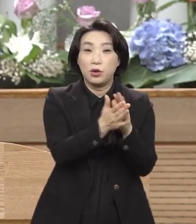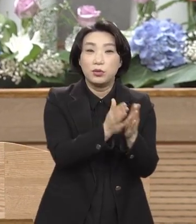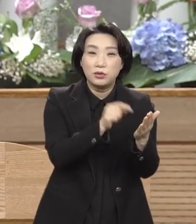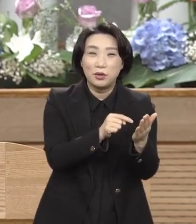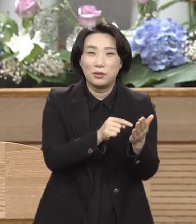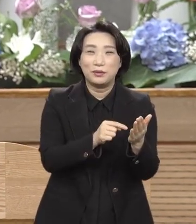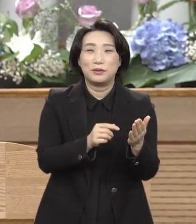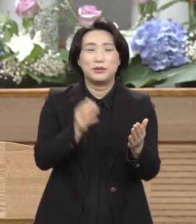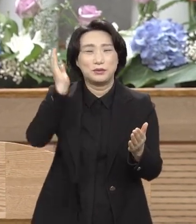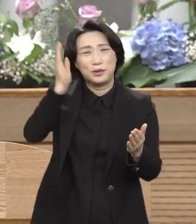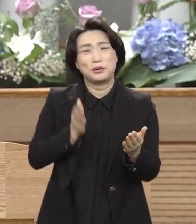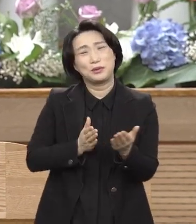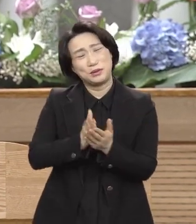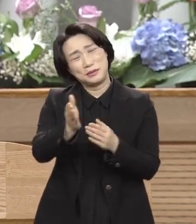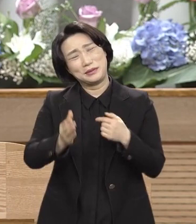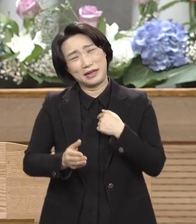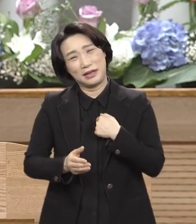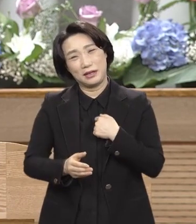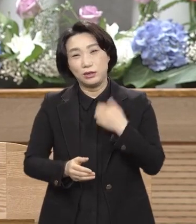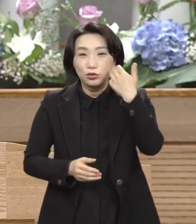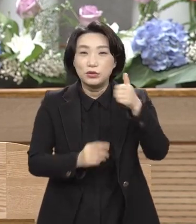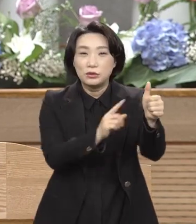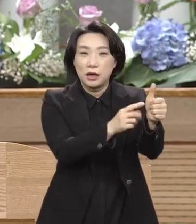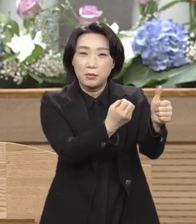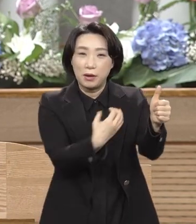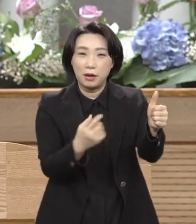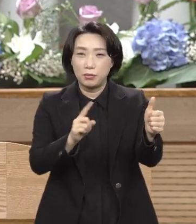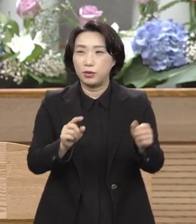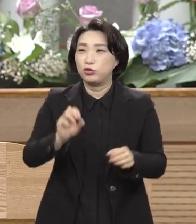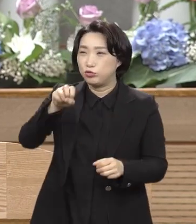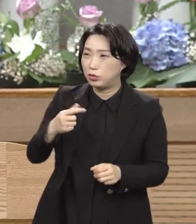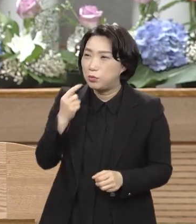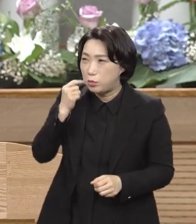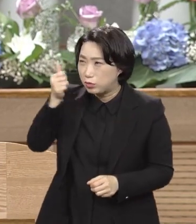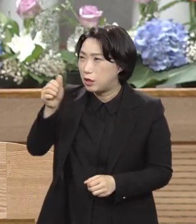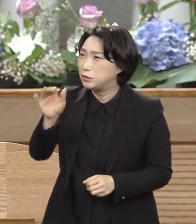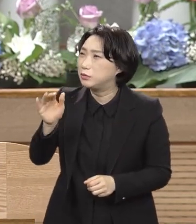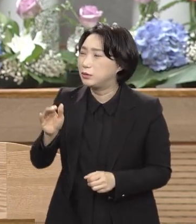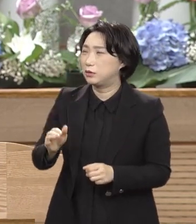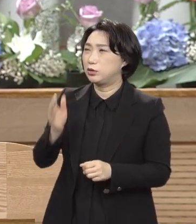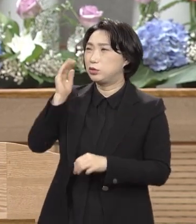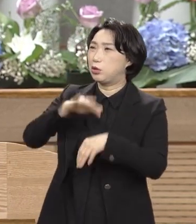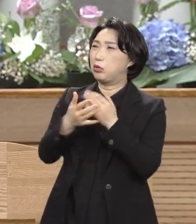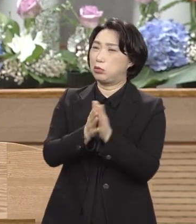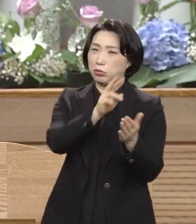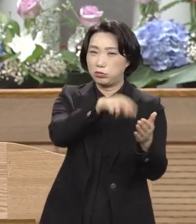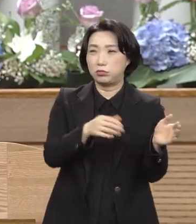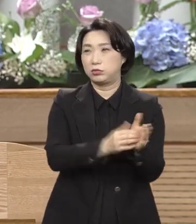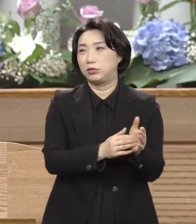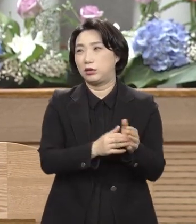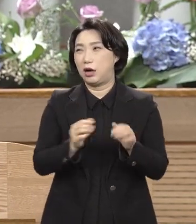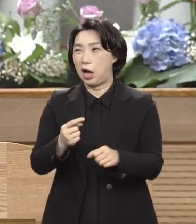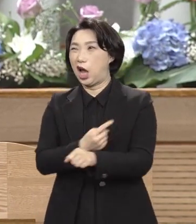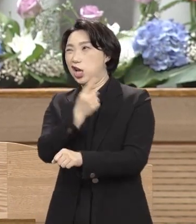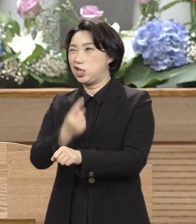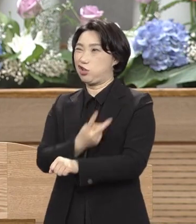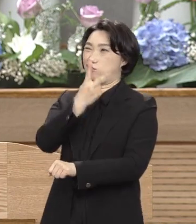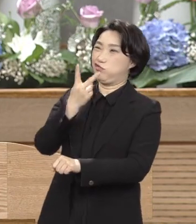거야. 어떤 사람은 나보고 윤석준 목사 어떻게 성경을 읽어놓고 한 시간이고 두 시간이고 성경